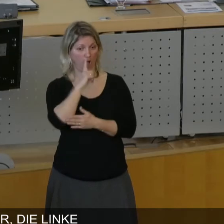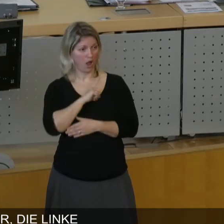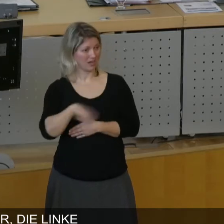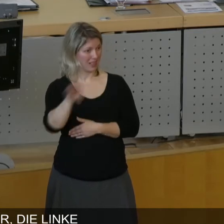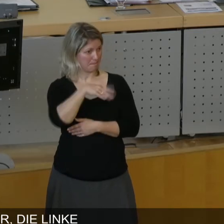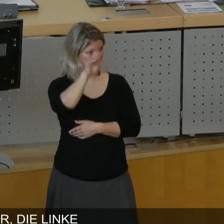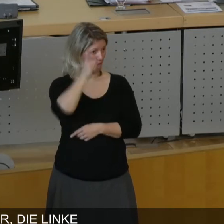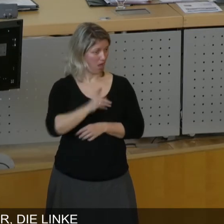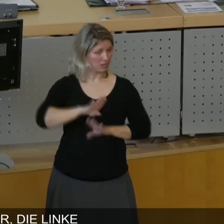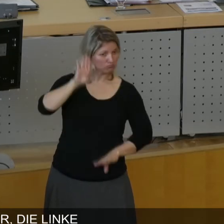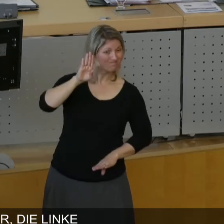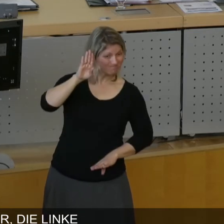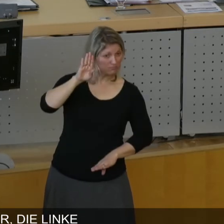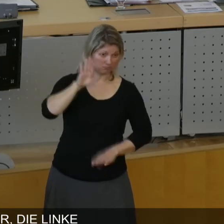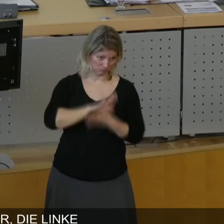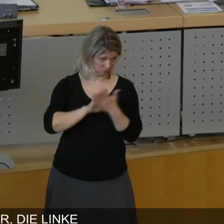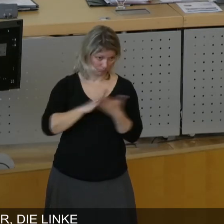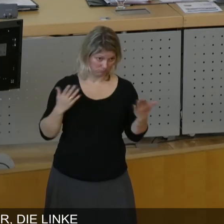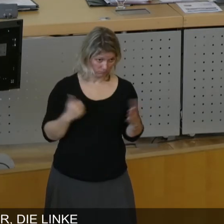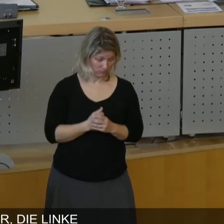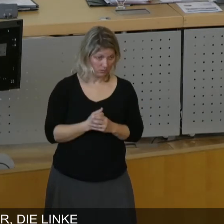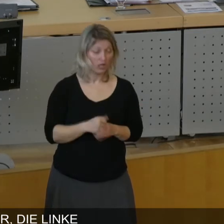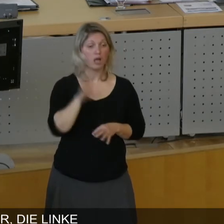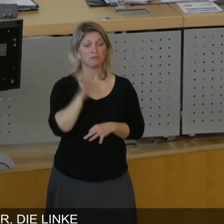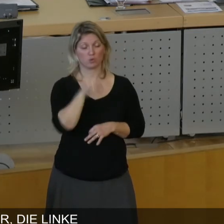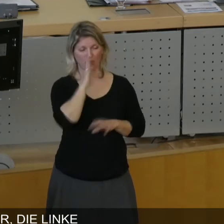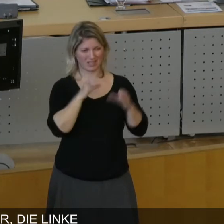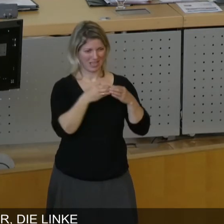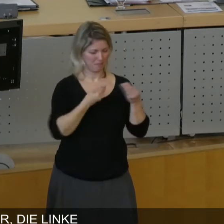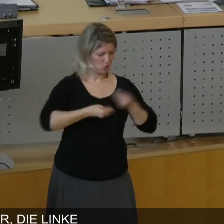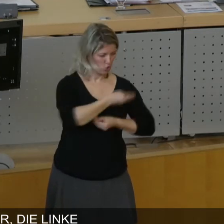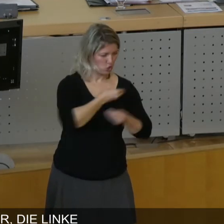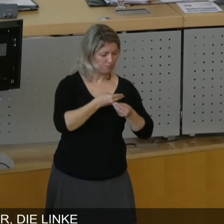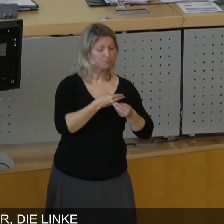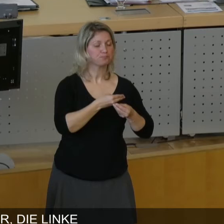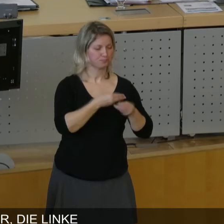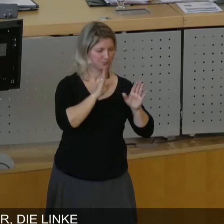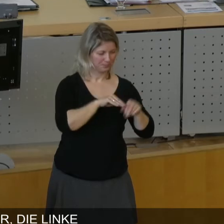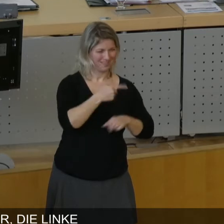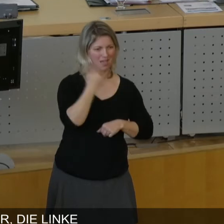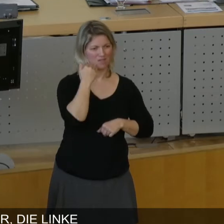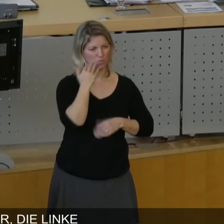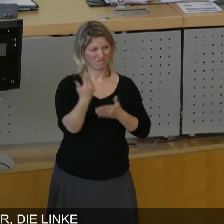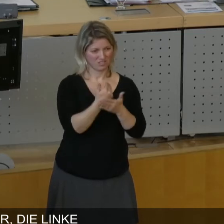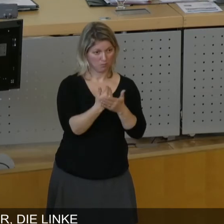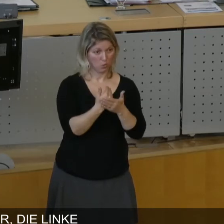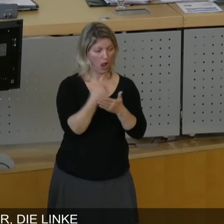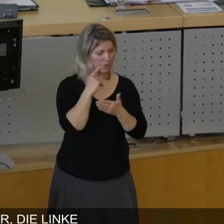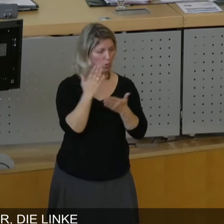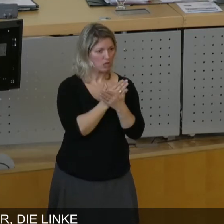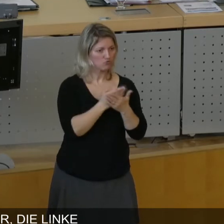Aber was passiert denn dann? Dann passiert während des Gremienlaufes plötzlich, okay, wir machen erst mal eine Einwohnerversammlung. Die Entscheidung wird also aufgeschoben.